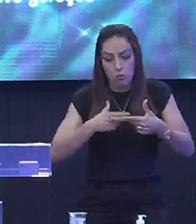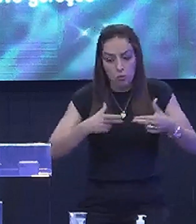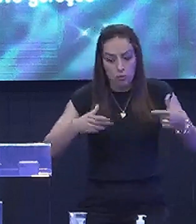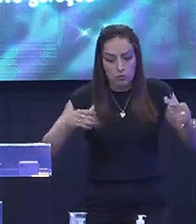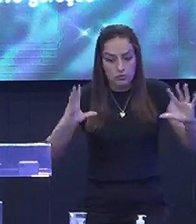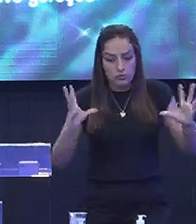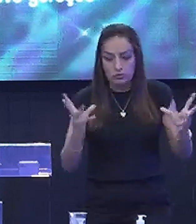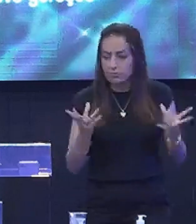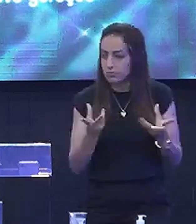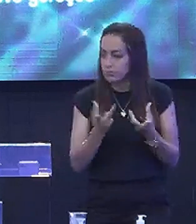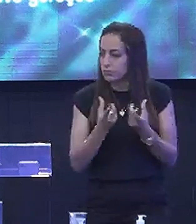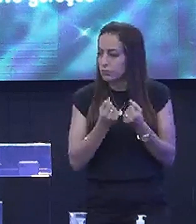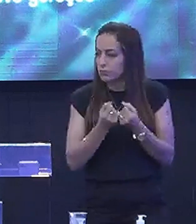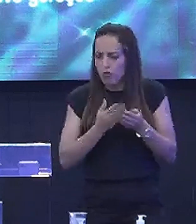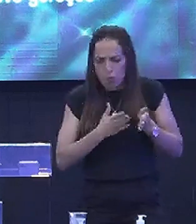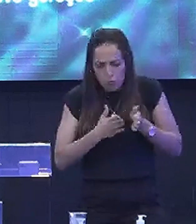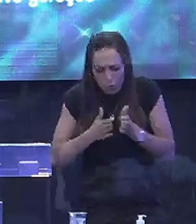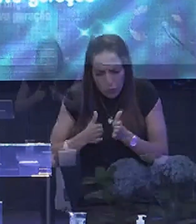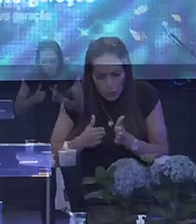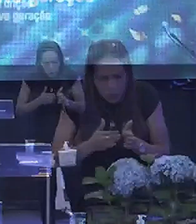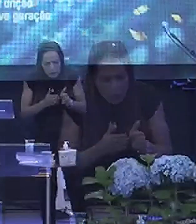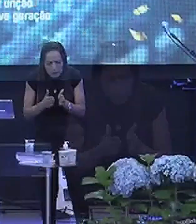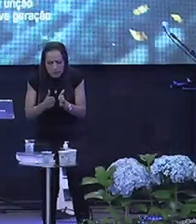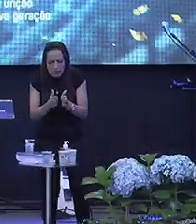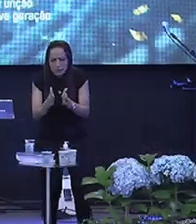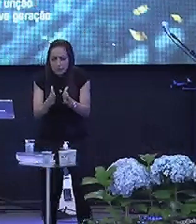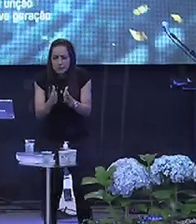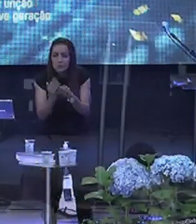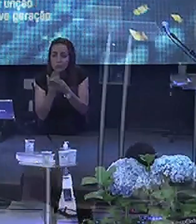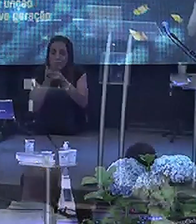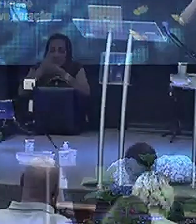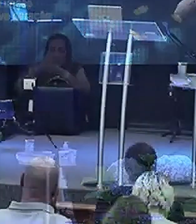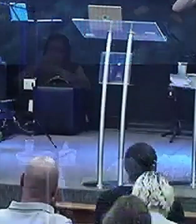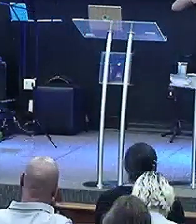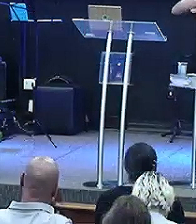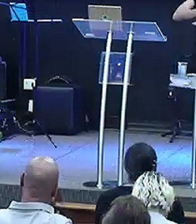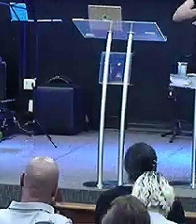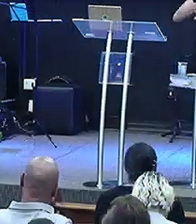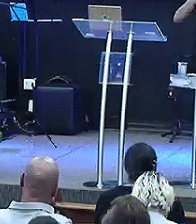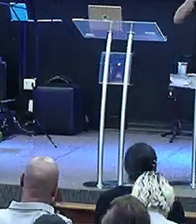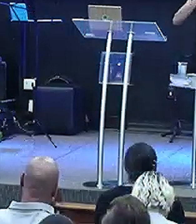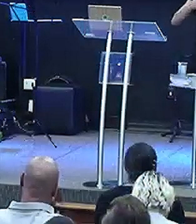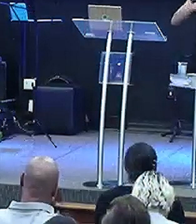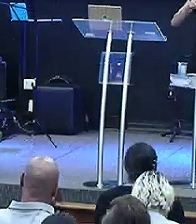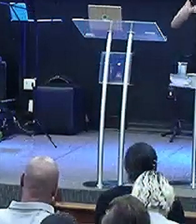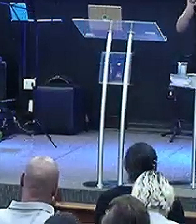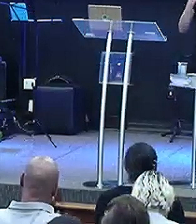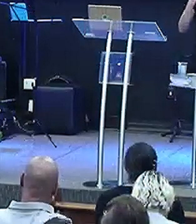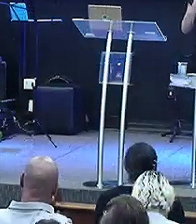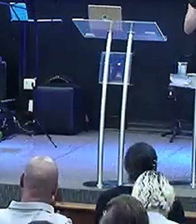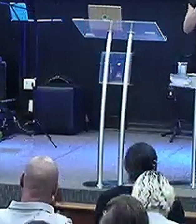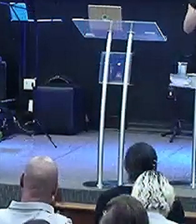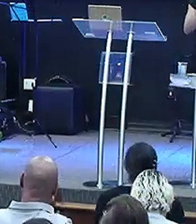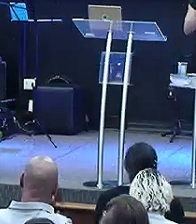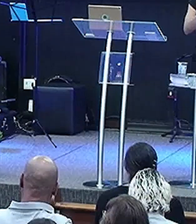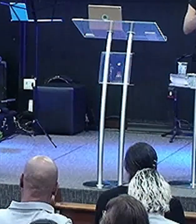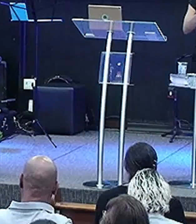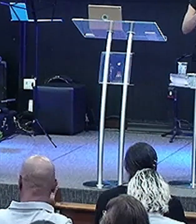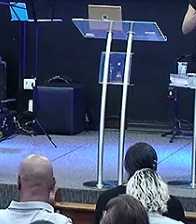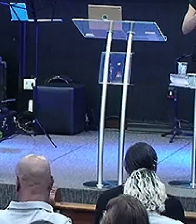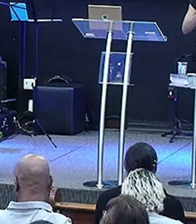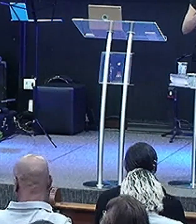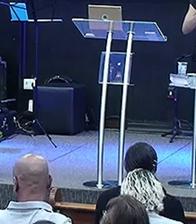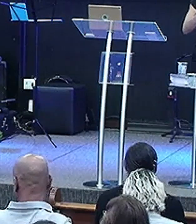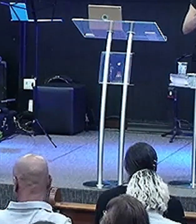Foi Para um caminho Estreito Entrou No vale Mas o que Que espera Lá no fim